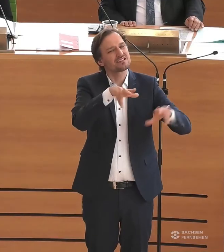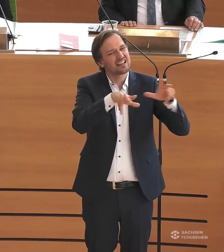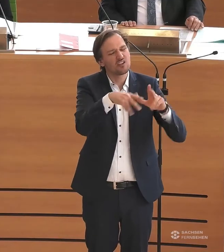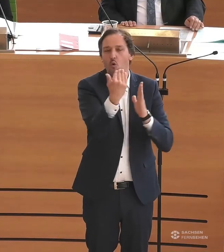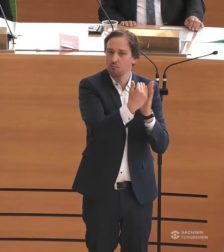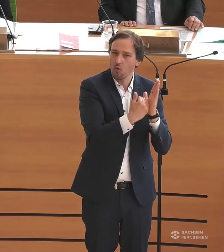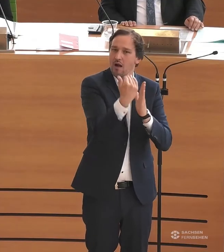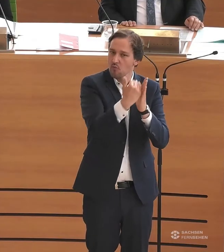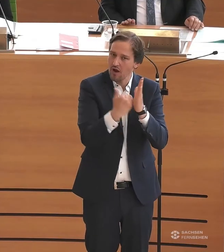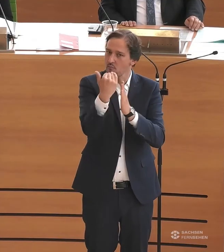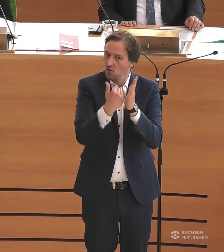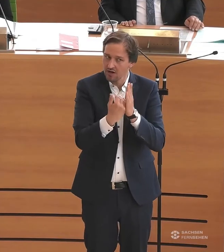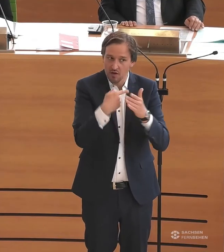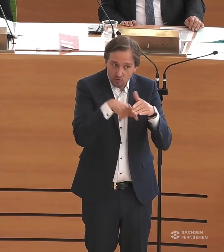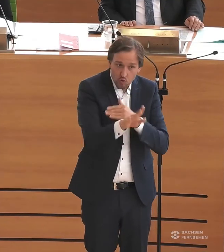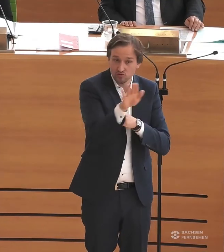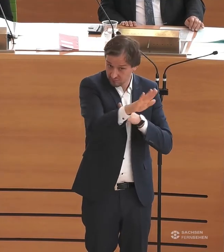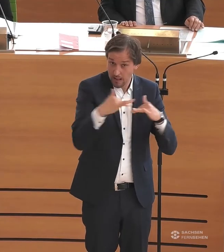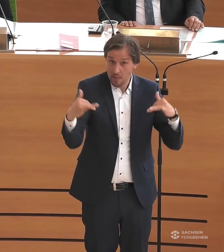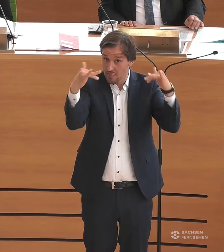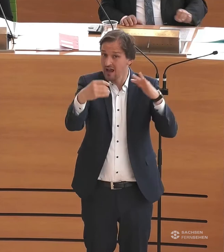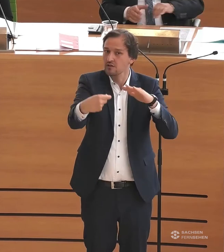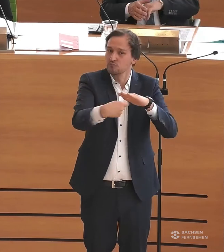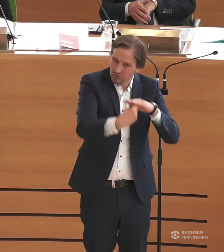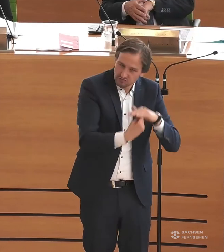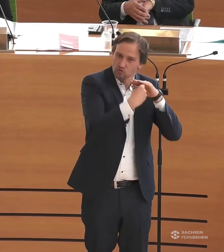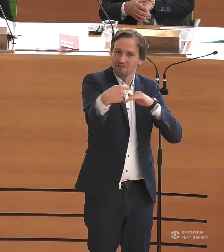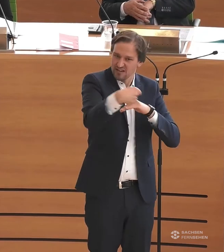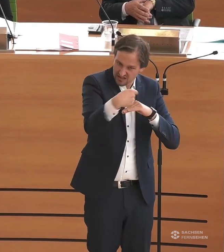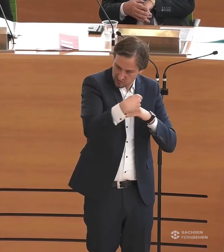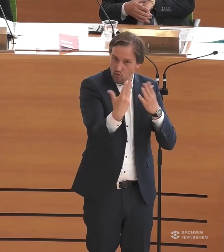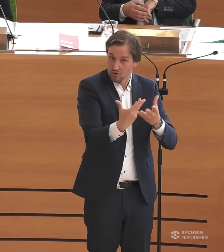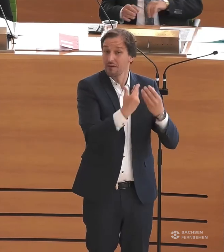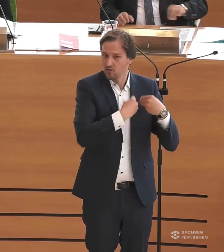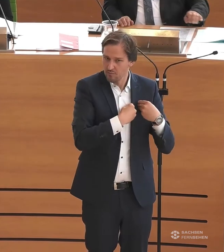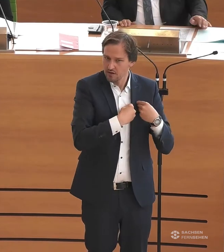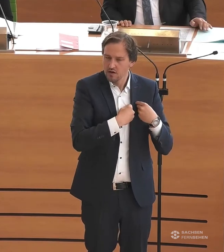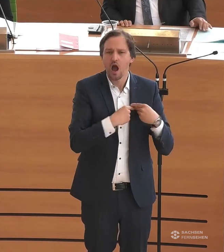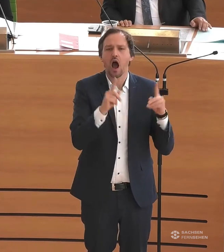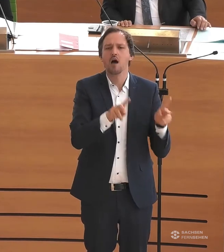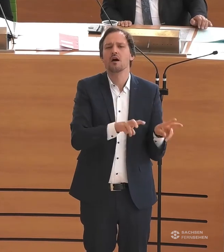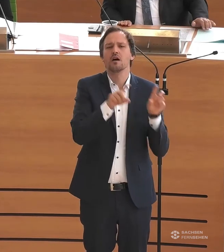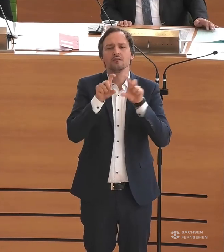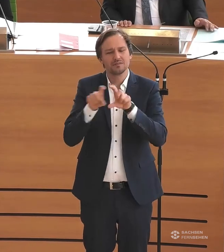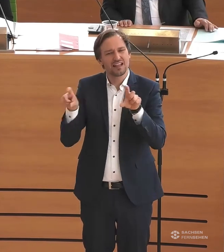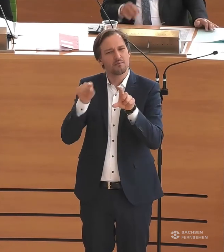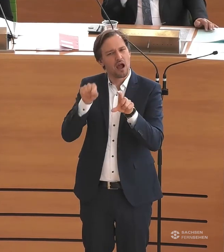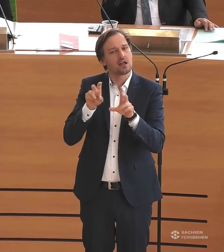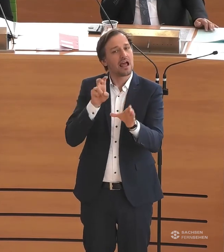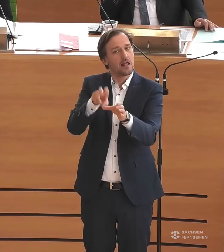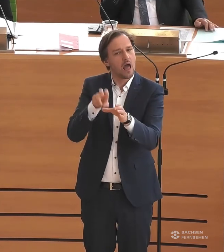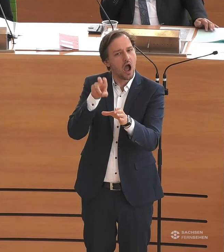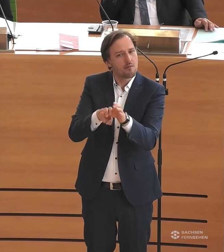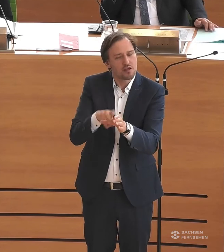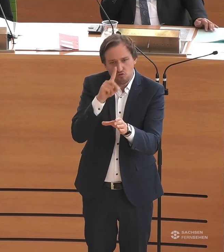mit ihrer Unterstützung eine Finanzierung erhalten haben, verständigt. Aber gleichzeitig ist eben das Thema Teilhabe ein Menschenrecht.